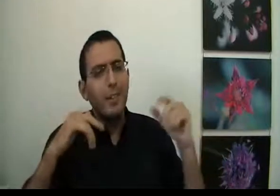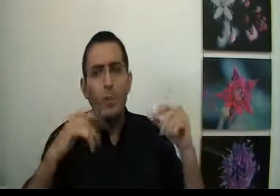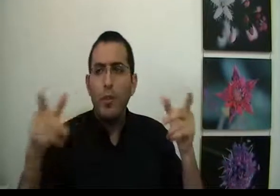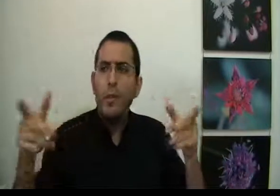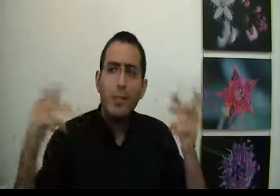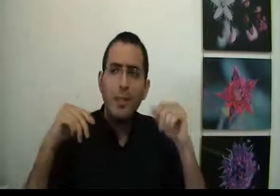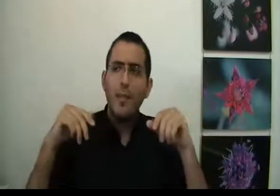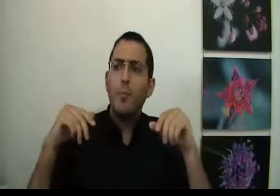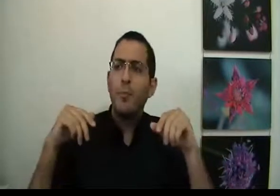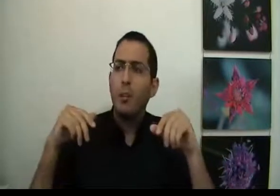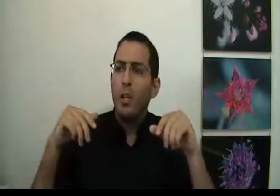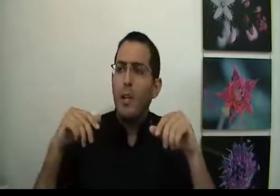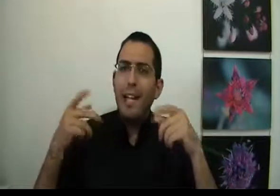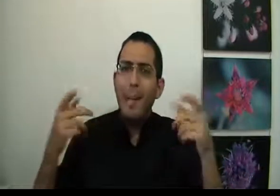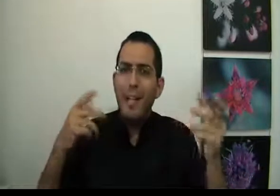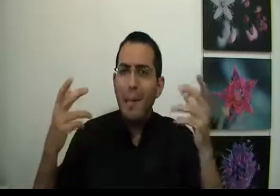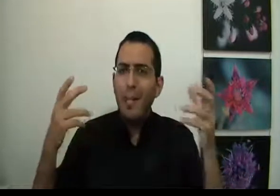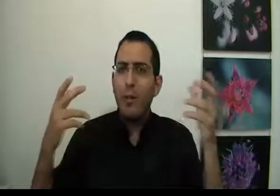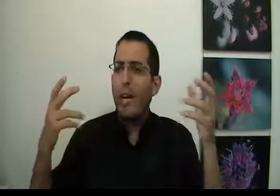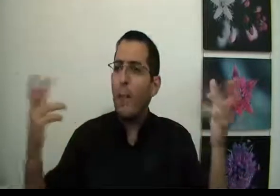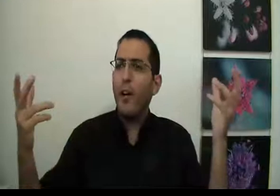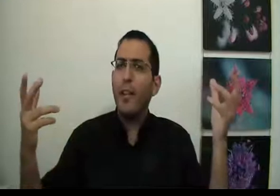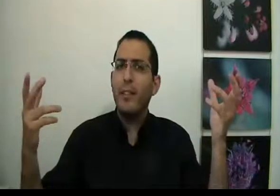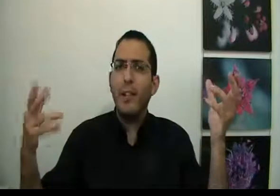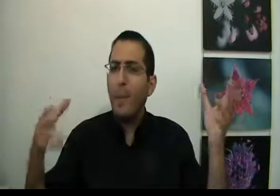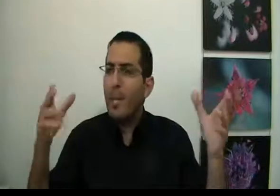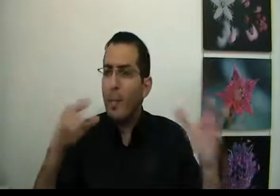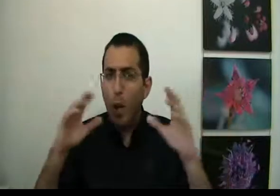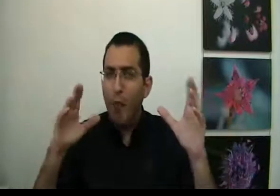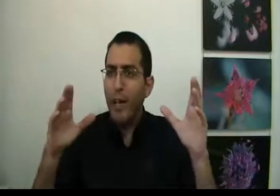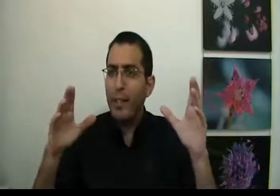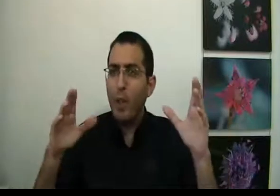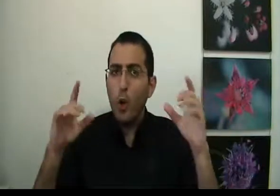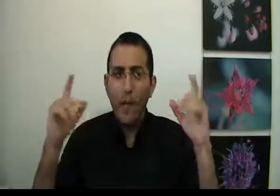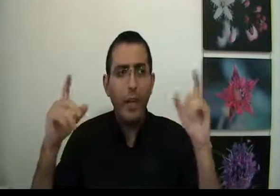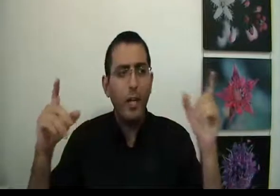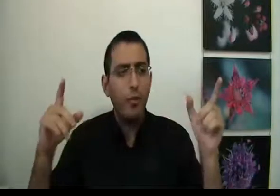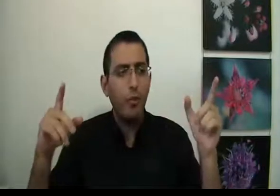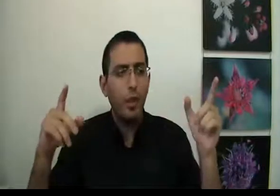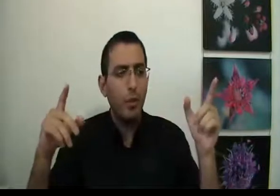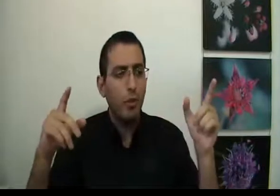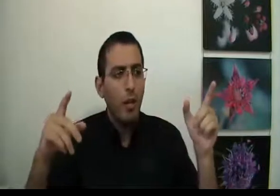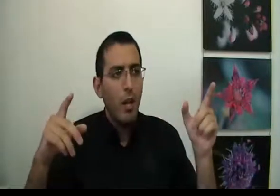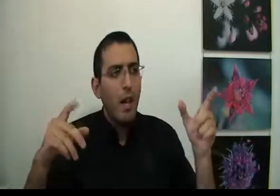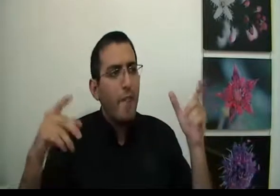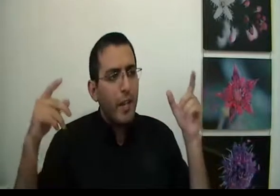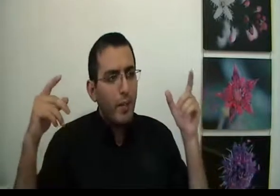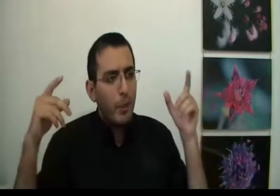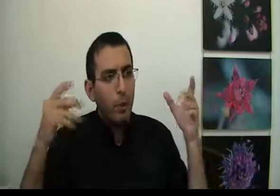אני עמוד. ואם אני עמוד, אז מה אם אני עמוד? למה אני כל כך מפחד? אם אני לא אפחד, לא אפחד לשאול שאלות. ופשוט